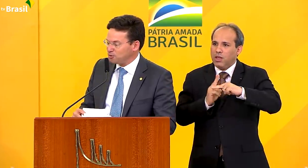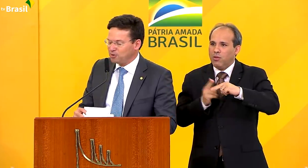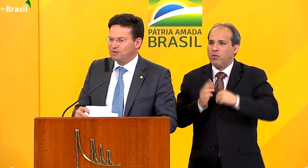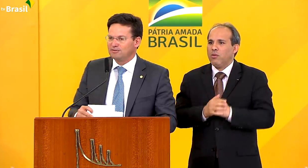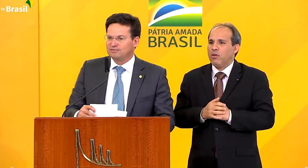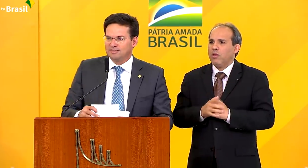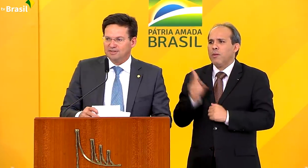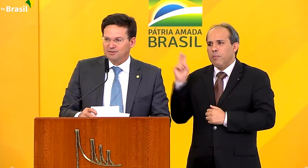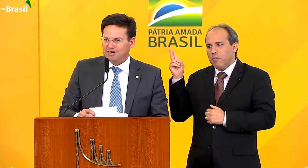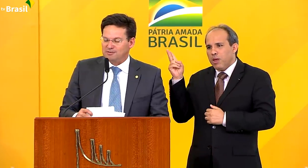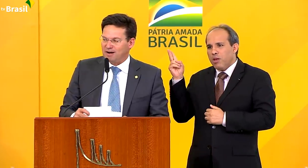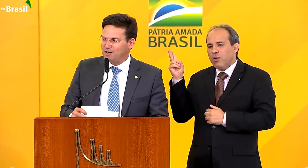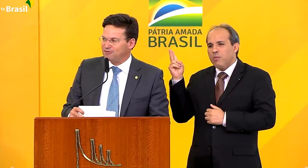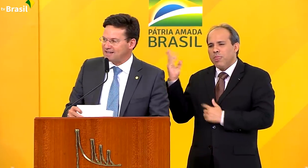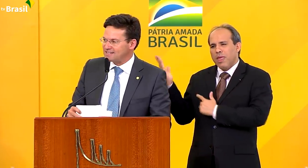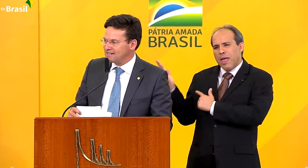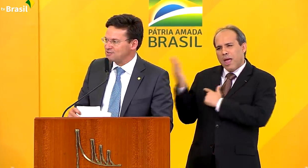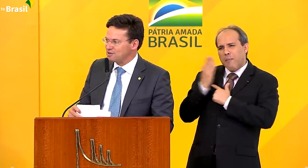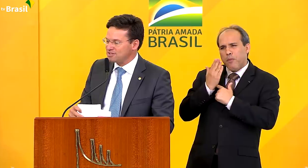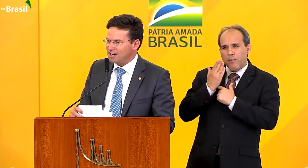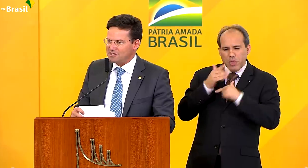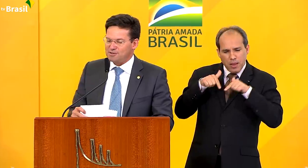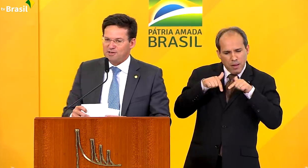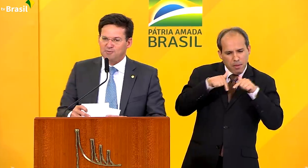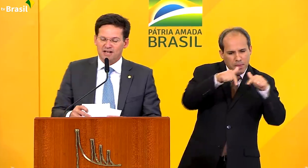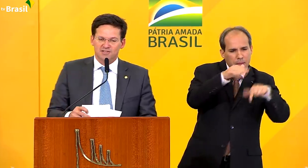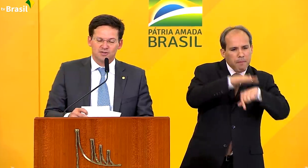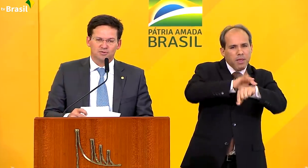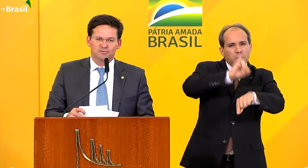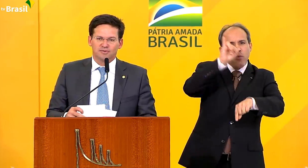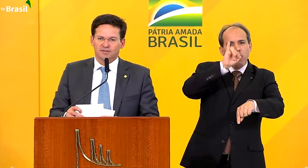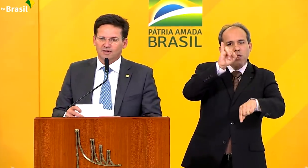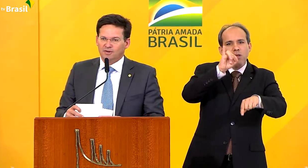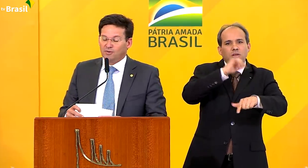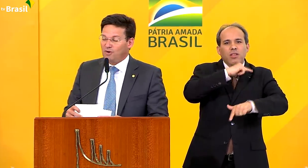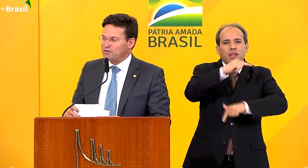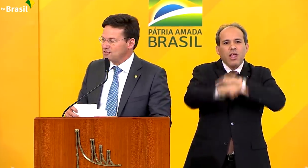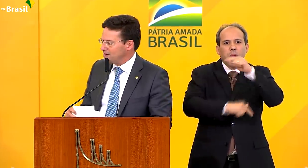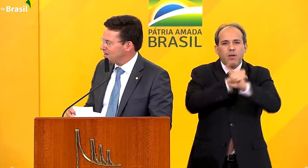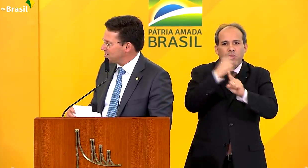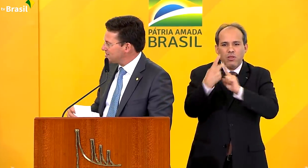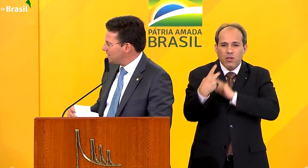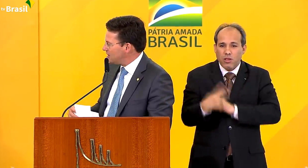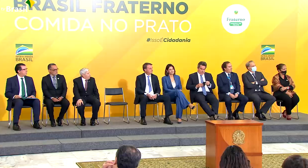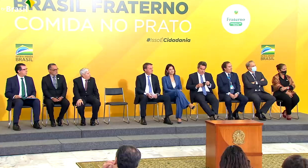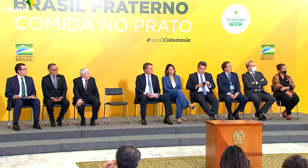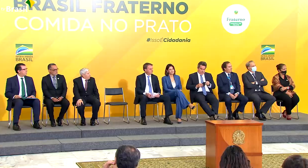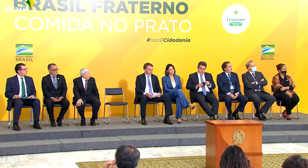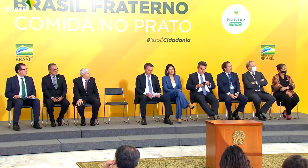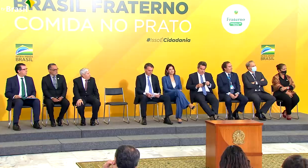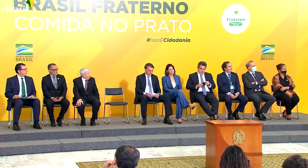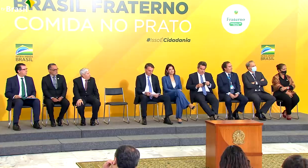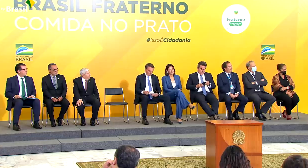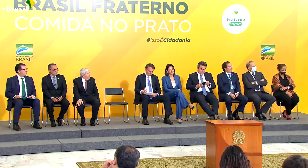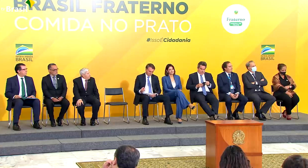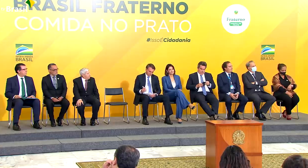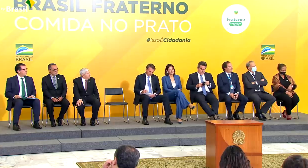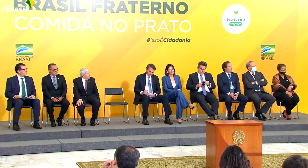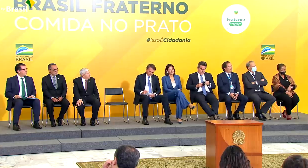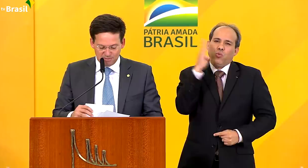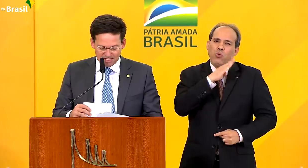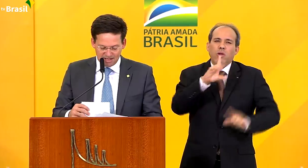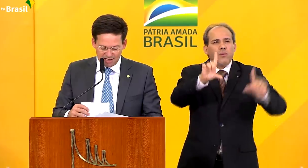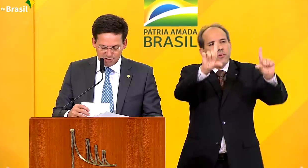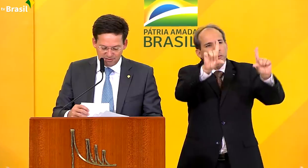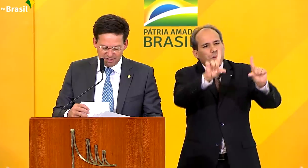operacionalizador de uma das maiores façanhas sociais do nosso Brasil, o auxílio emergencial, que atenuou o sofrimento